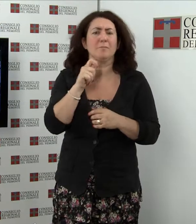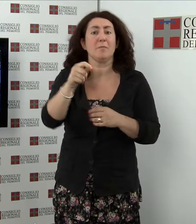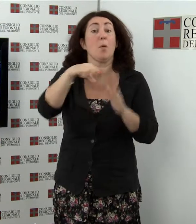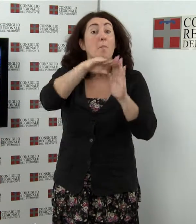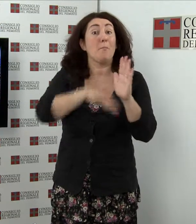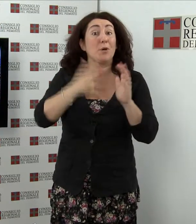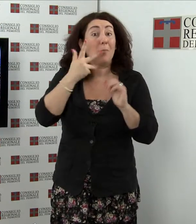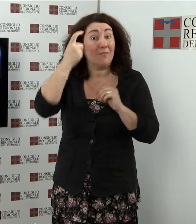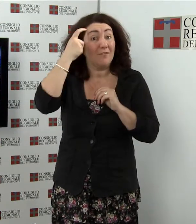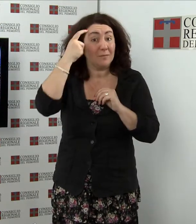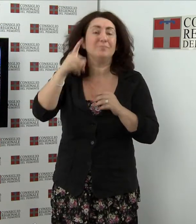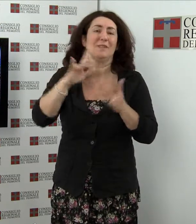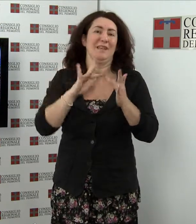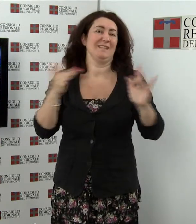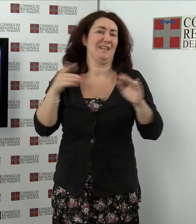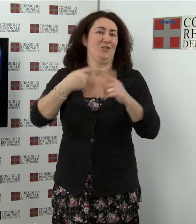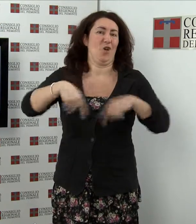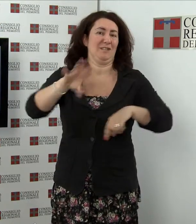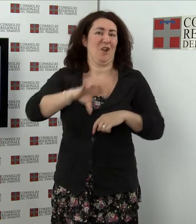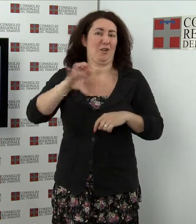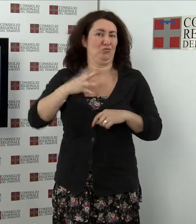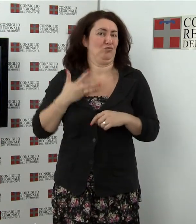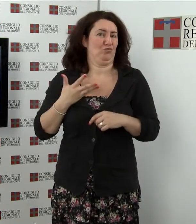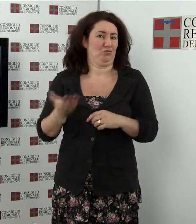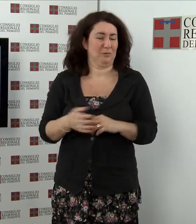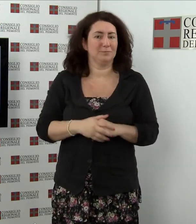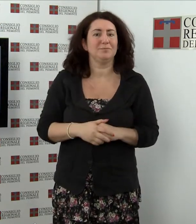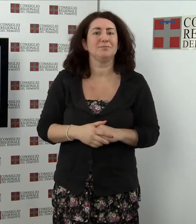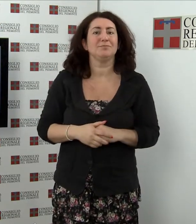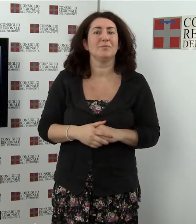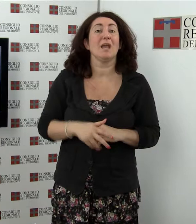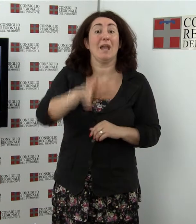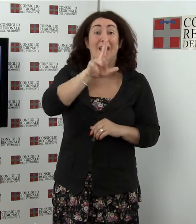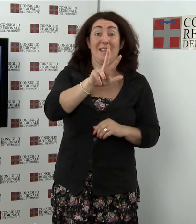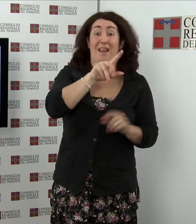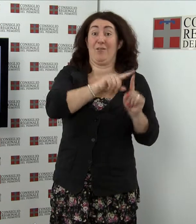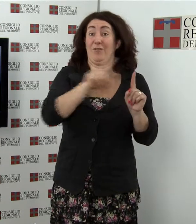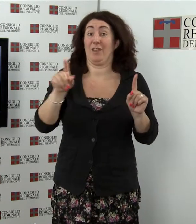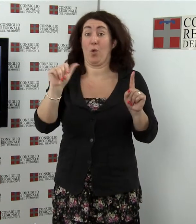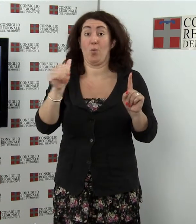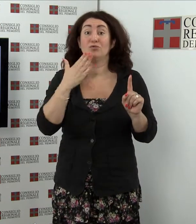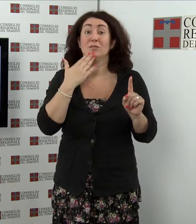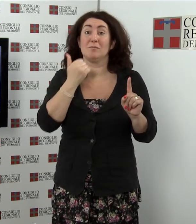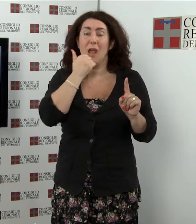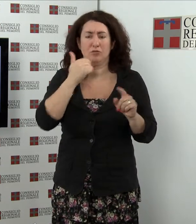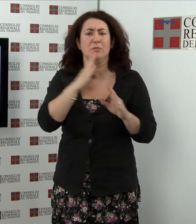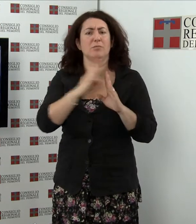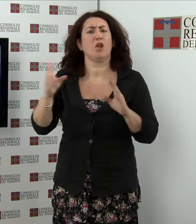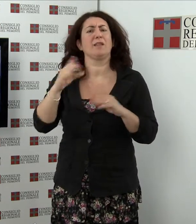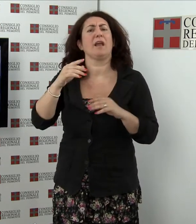regionale. Dalla carrozza all'aereo Dal 3 all'11 maggio sarà aperta al pubblico nella Biblioteca Civica di Villano a Biellese la mostra sui mezzi